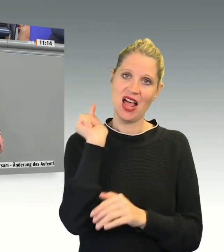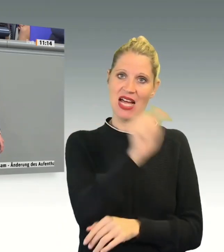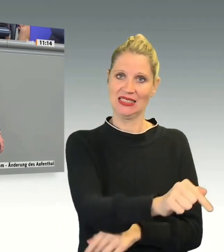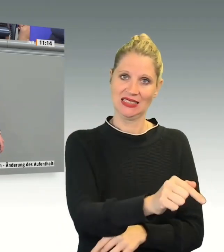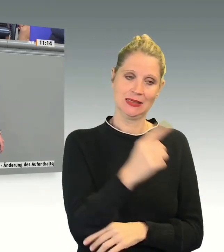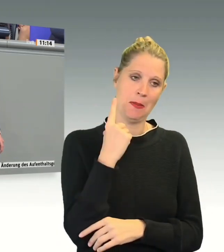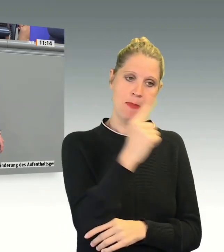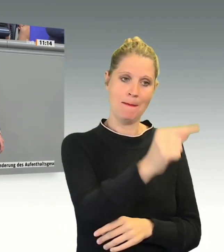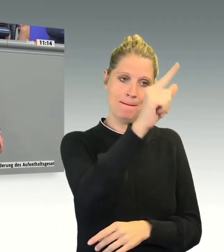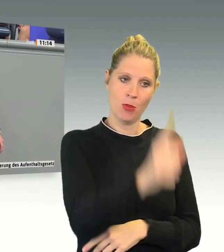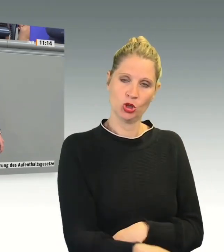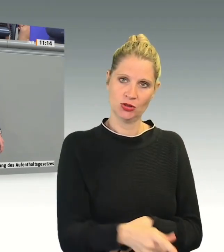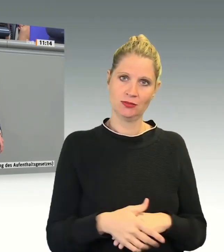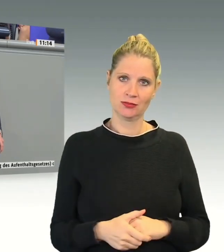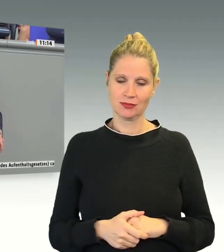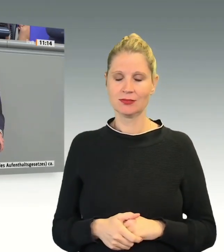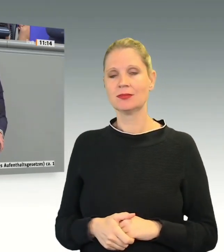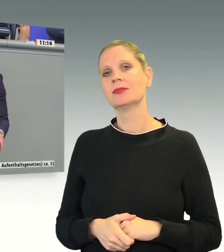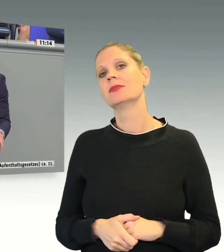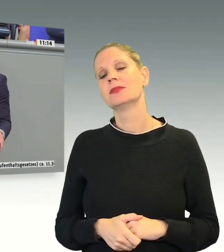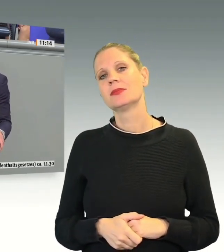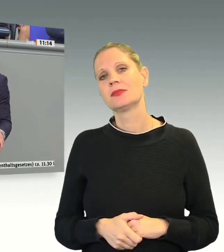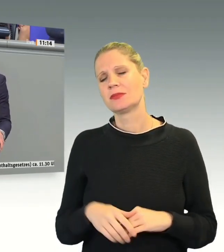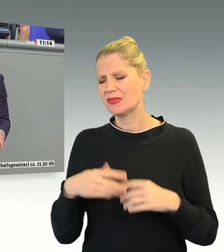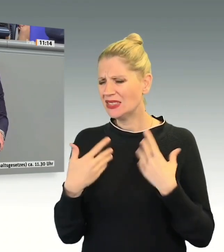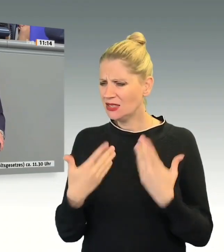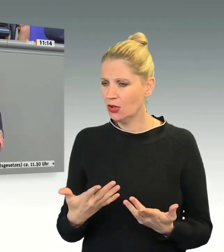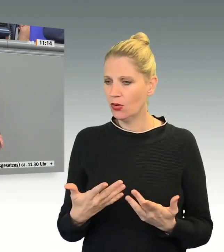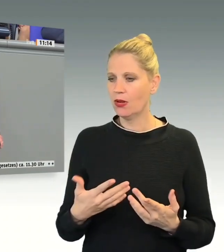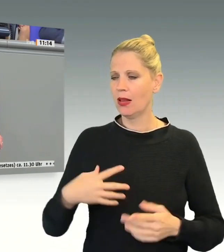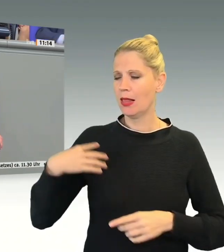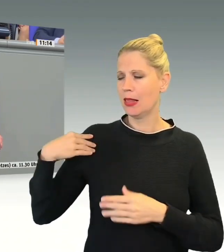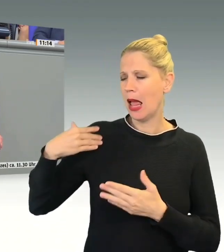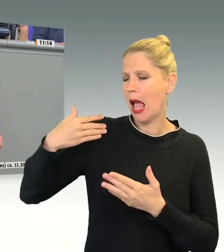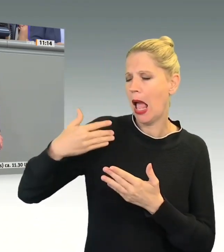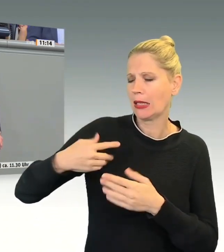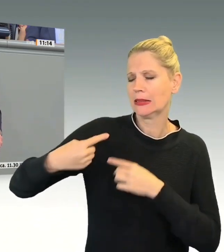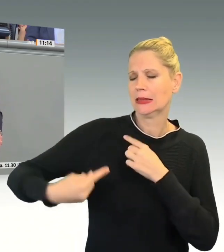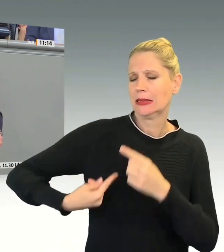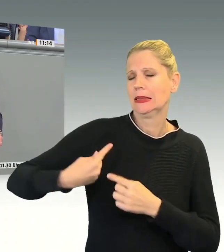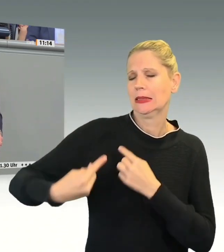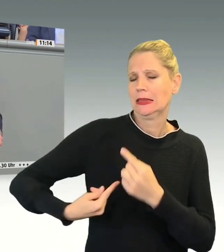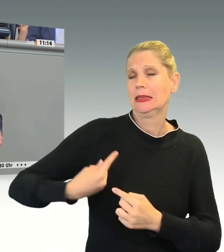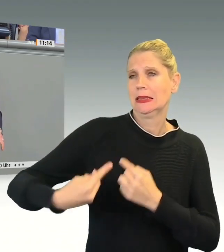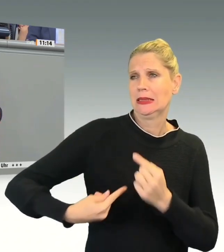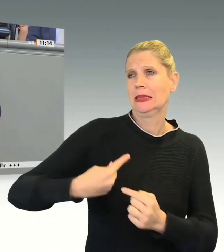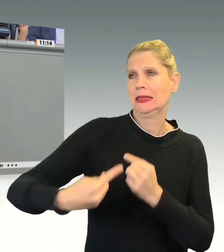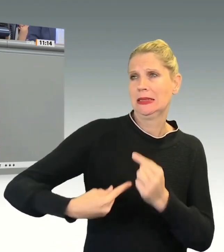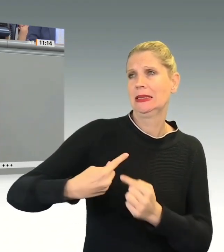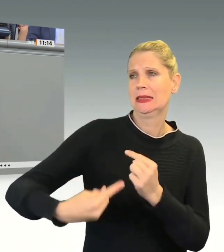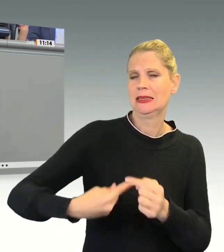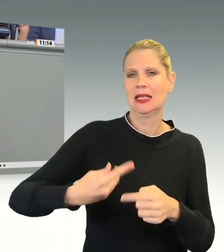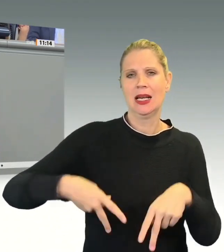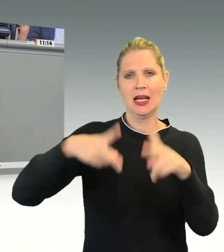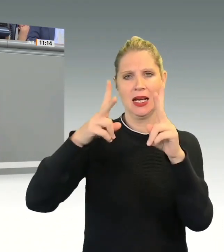verlassen. Und wer in Ansehung eines so gründlichen, geduldigen und rechtsstaatlichen Prozesses hier immer noch